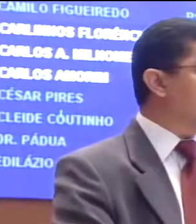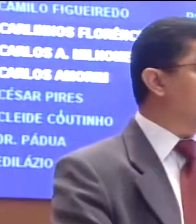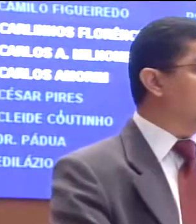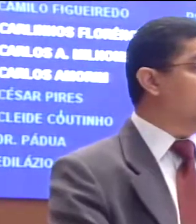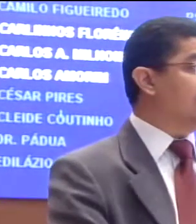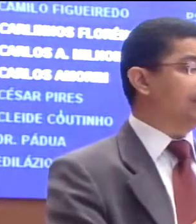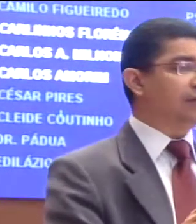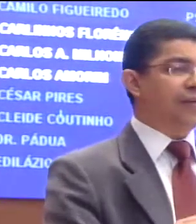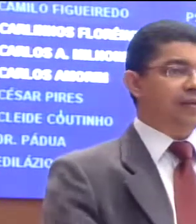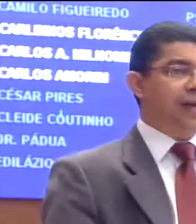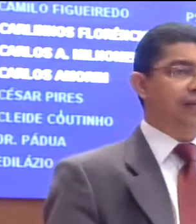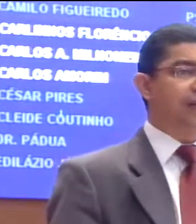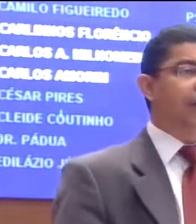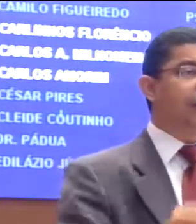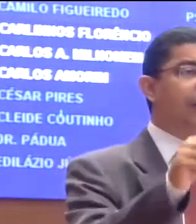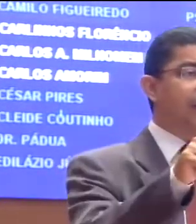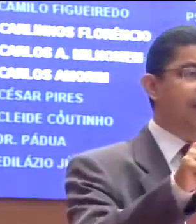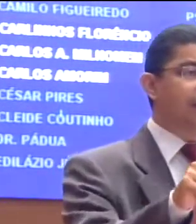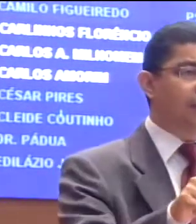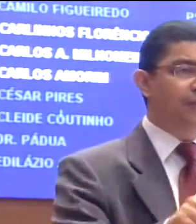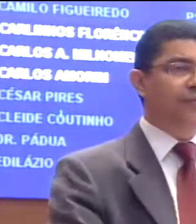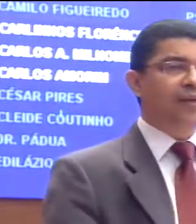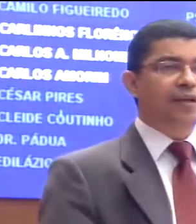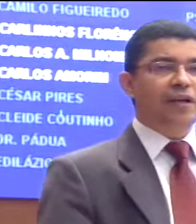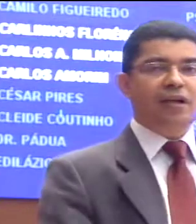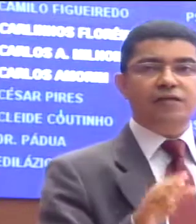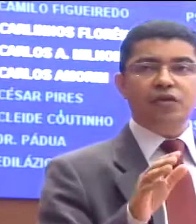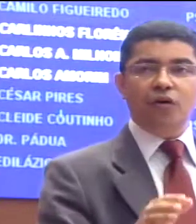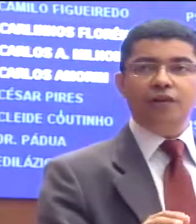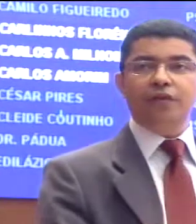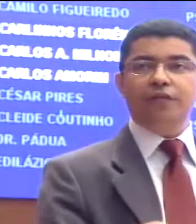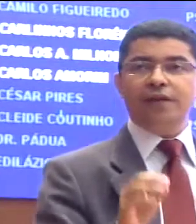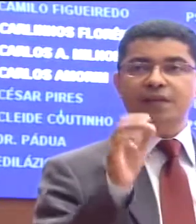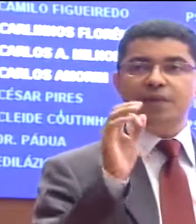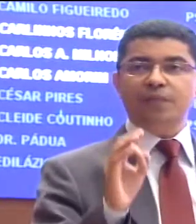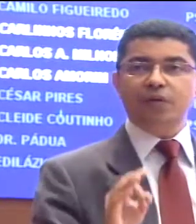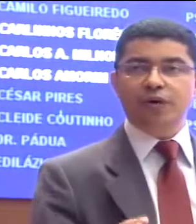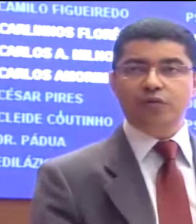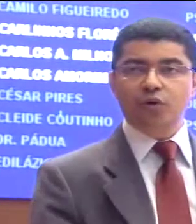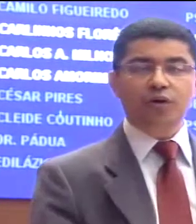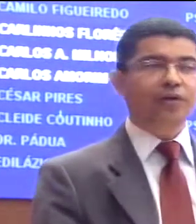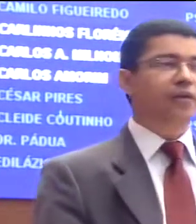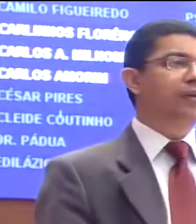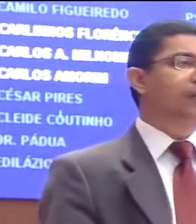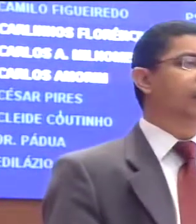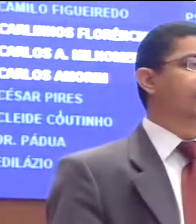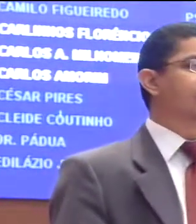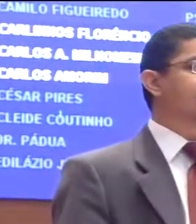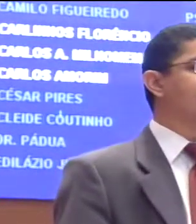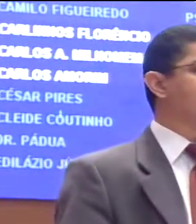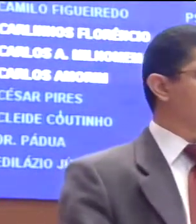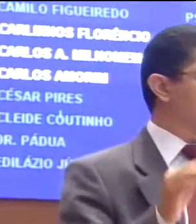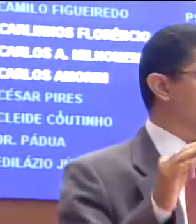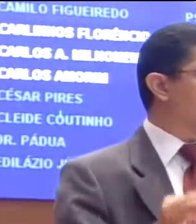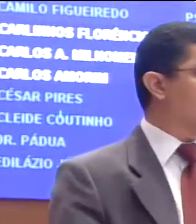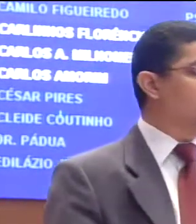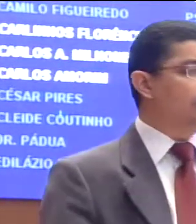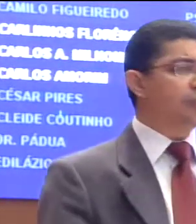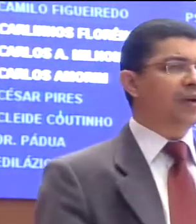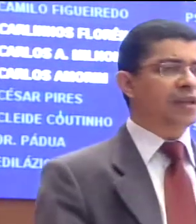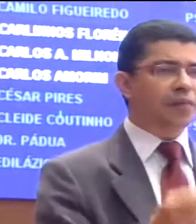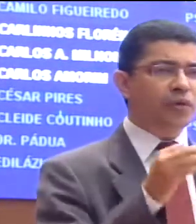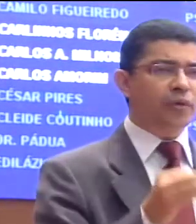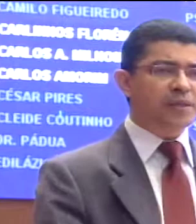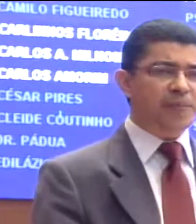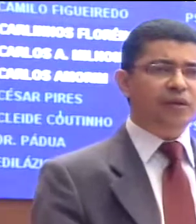de procurar a reitoria da universidade. E fui recebido. Antes de ontem, fui recebido pelo reitor da universidade, o professor